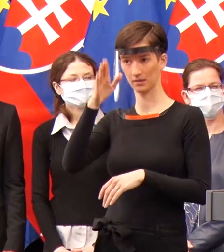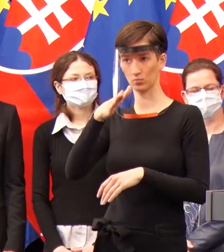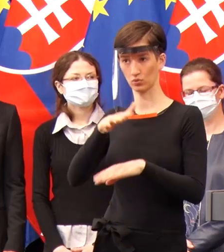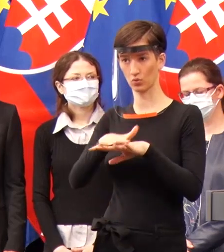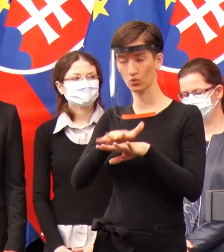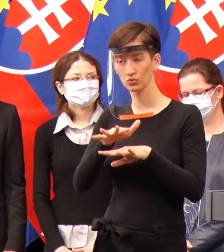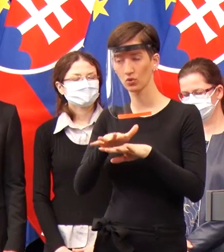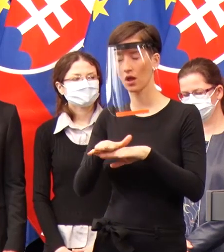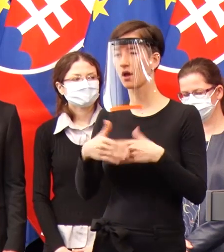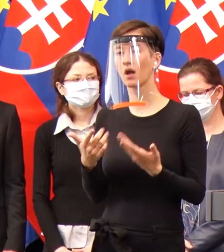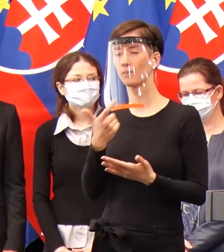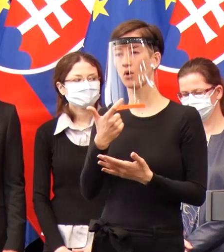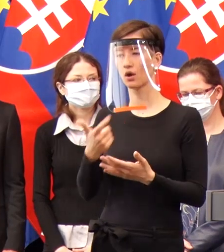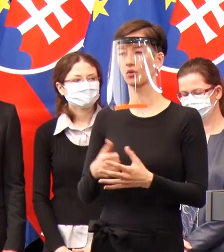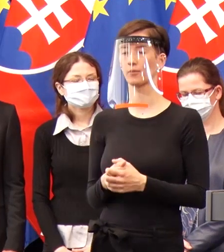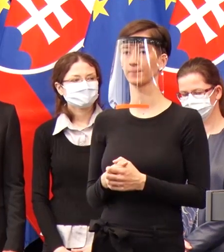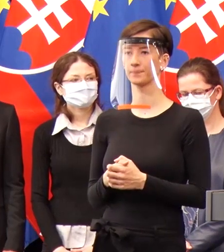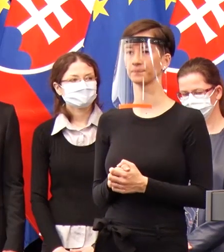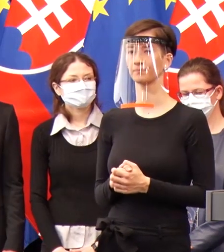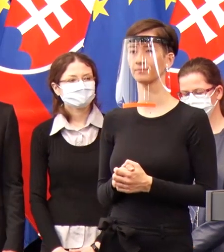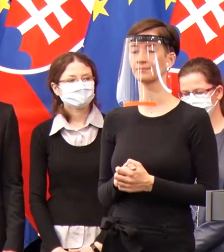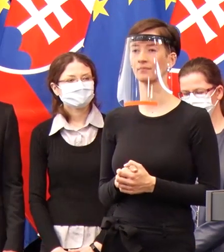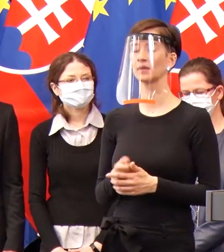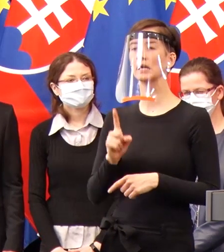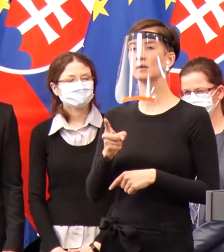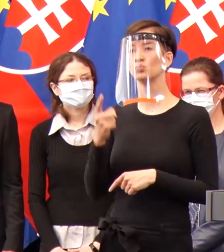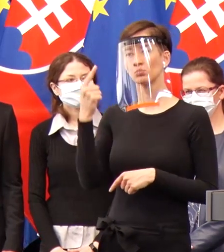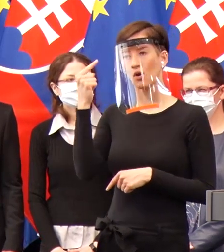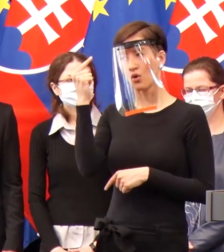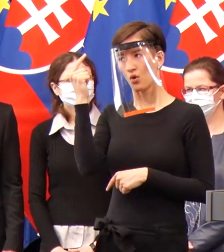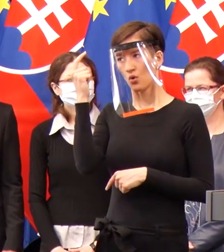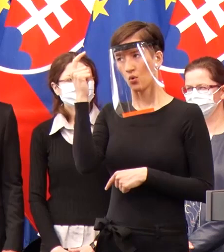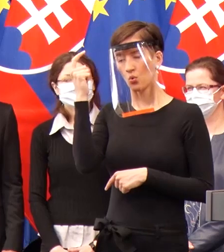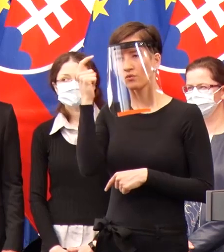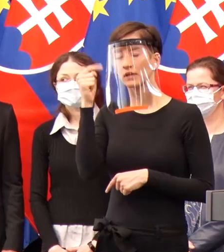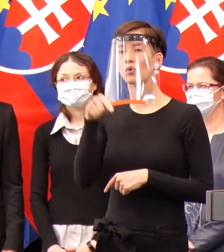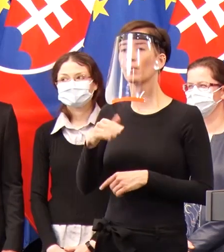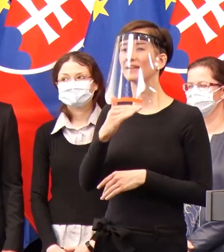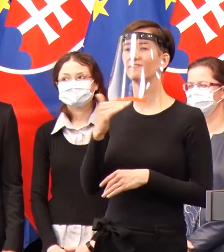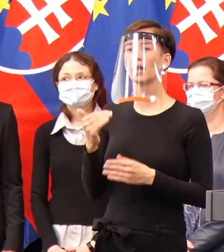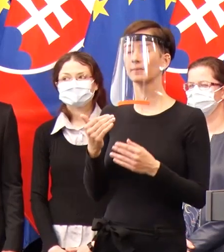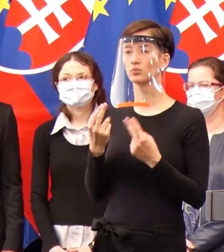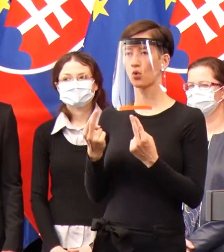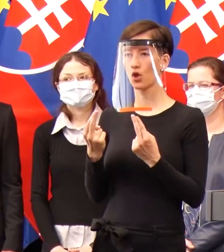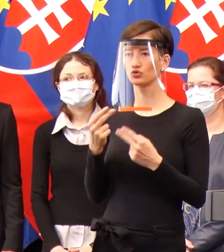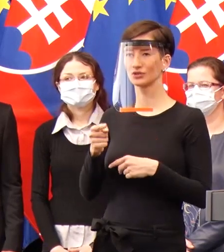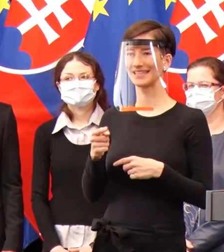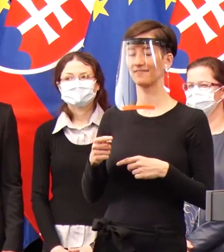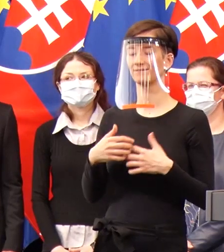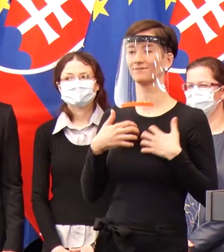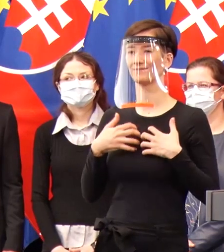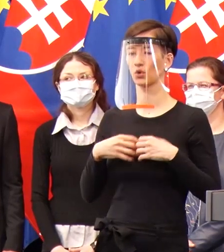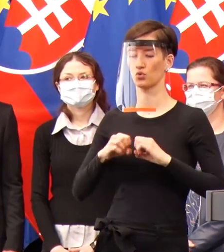odborníkov? V prvom rade si musíme všetci uvedomiť, že je veľmi dôležité, aby sa tento vírus nešíril